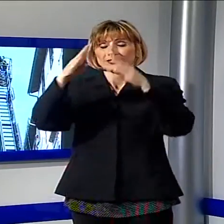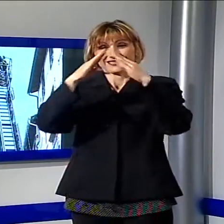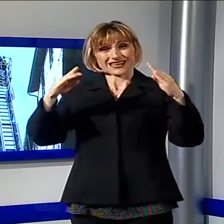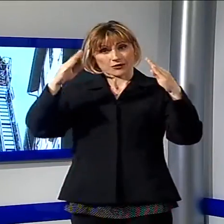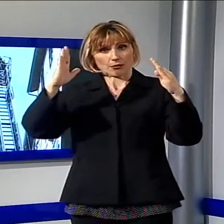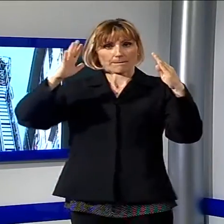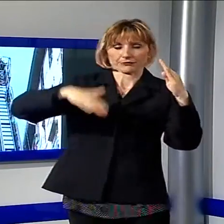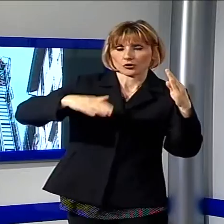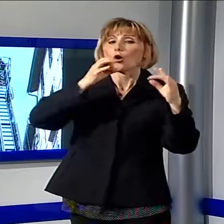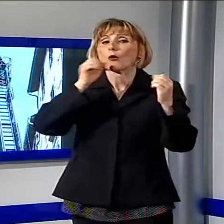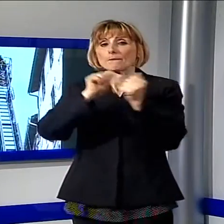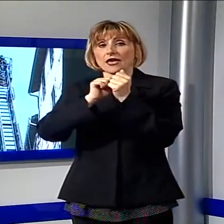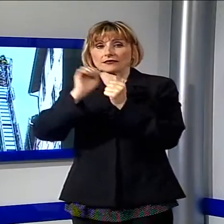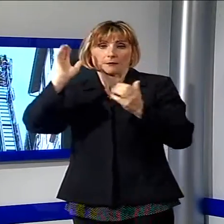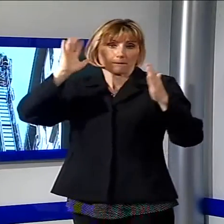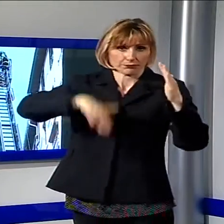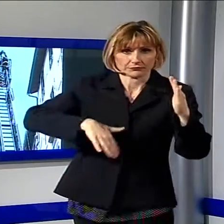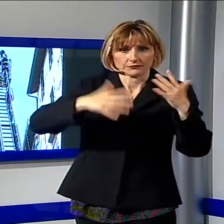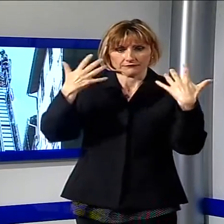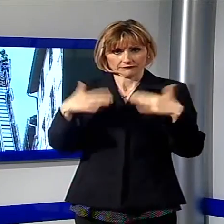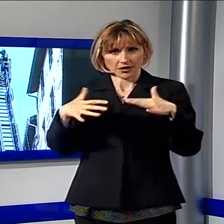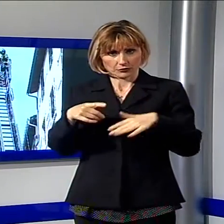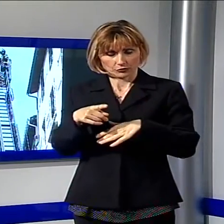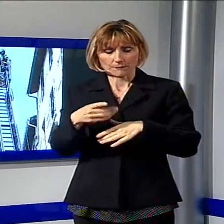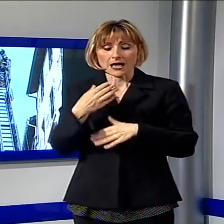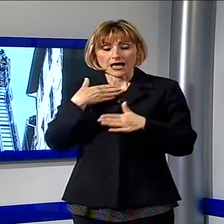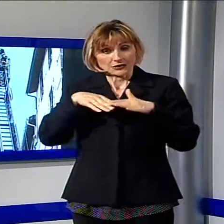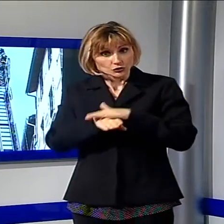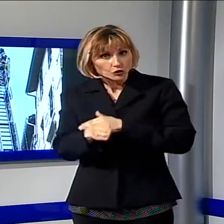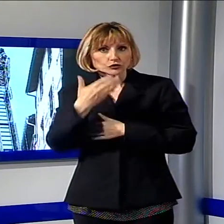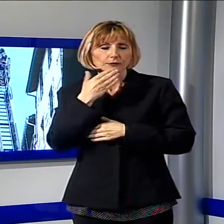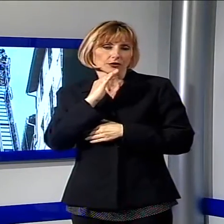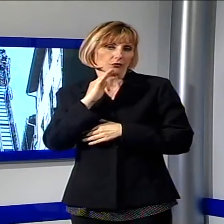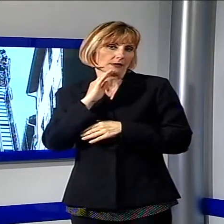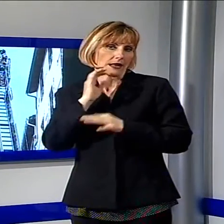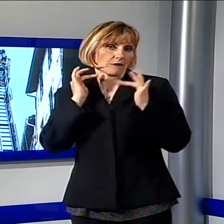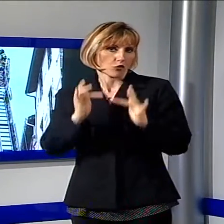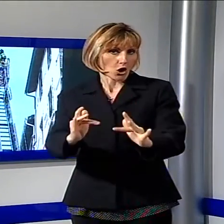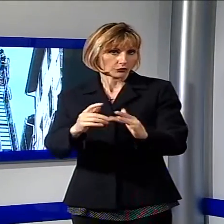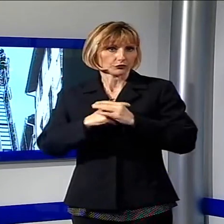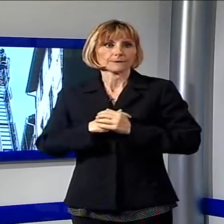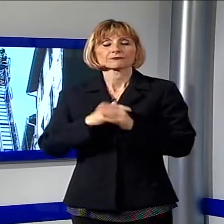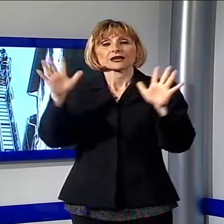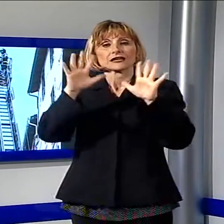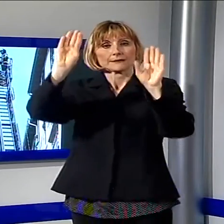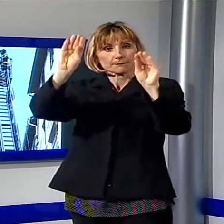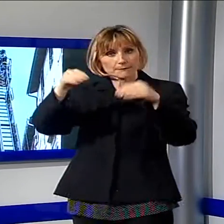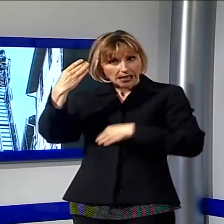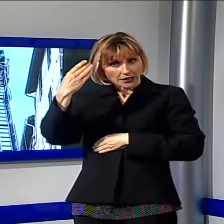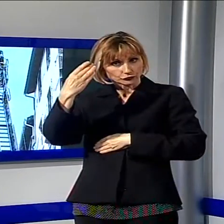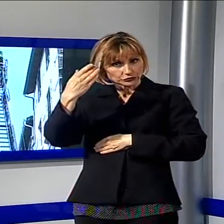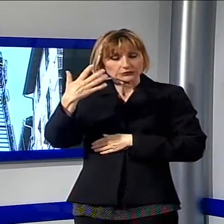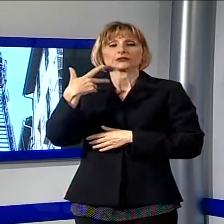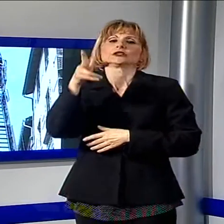tegola o di una pietra che si è schiantata a terra fortunatamente senza colpire nessuno. Queste immagini ci sono state inviate da una